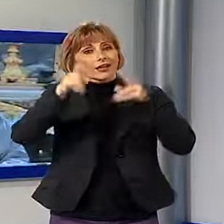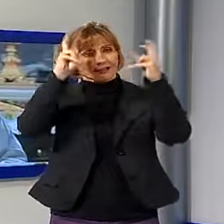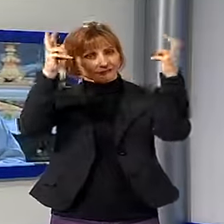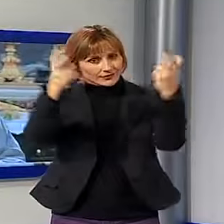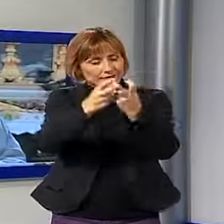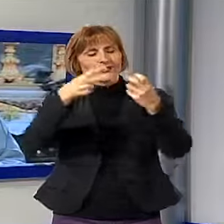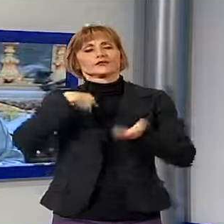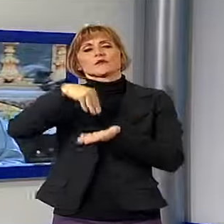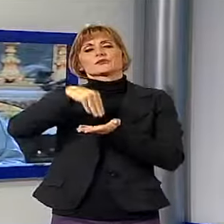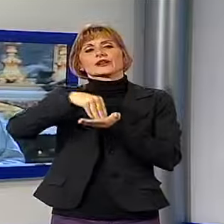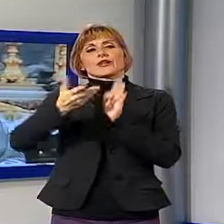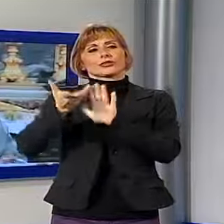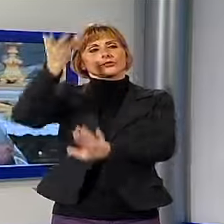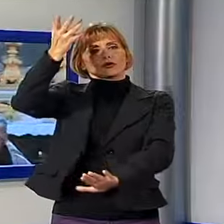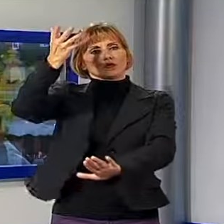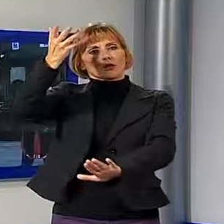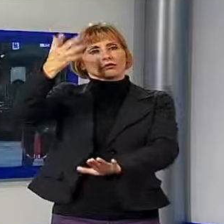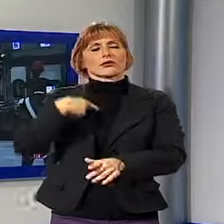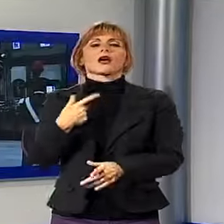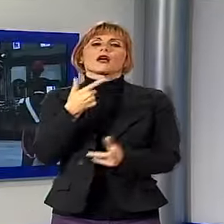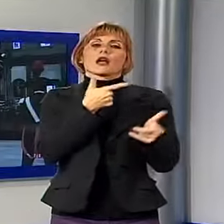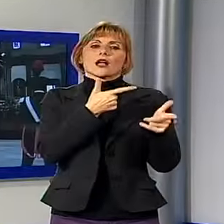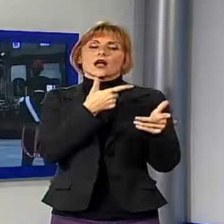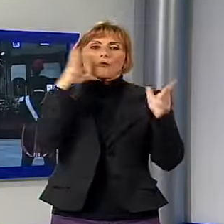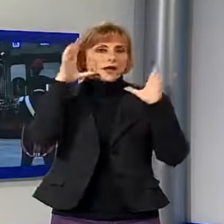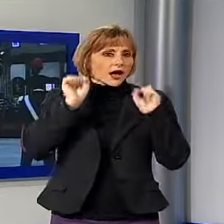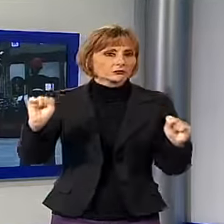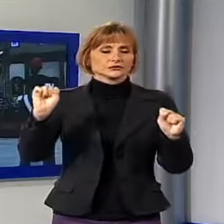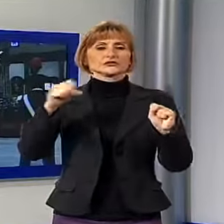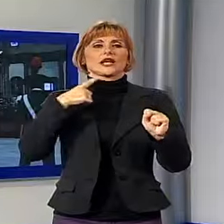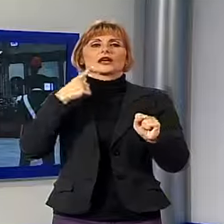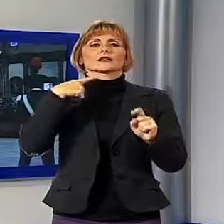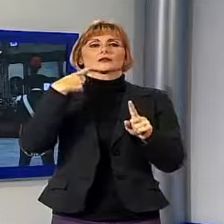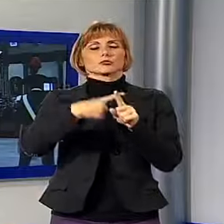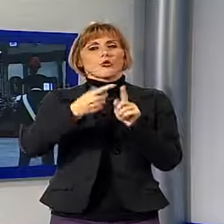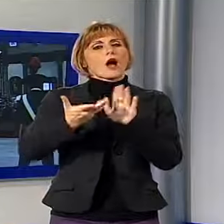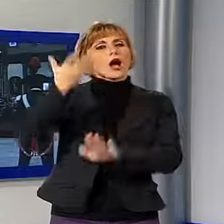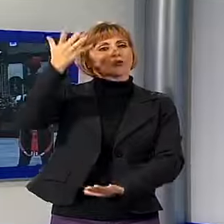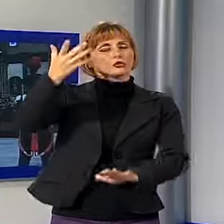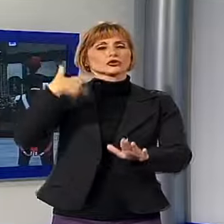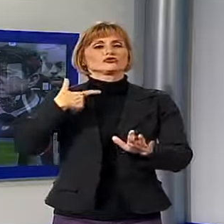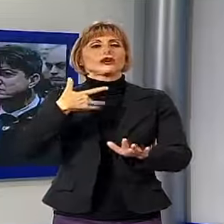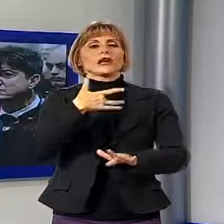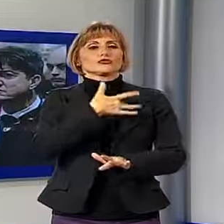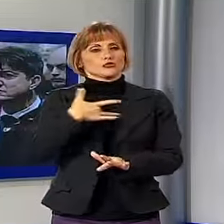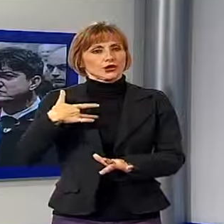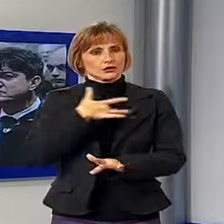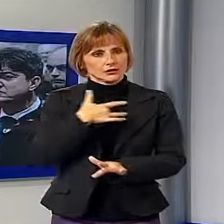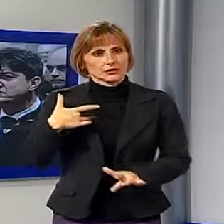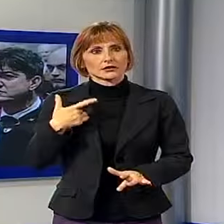presenza dei vertici locali dell'arma, dei carabinieri in servizio ed in congedo e delle altre autorità cittadine. La celebrazione della Virgo Fidelis è